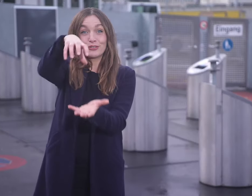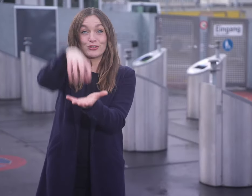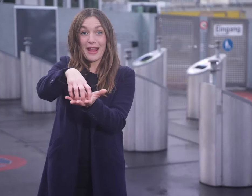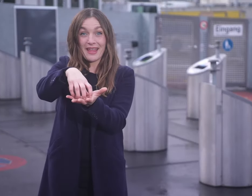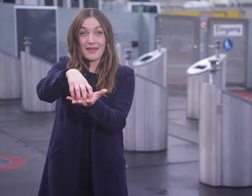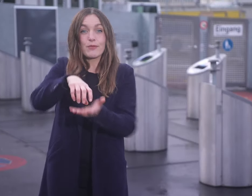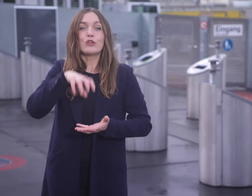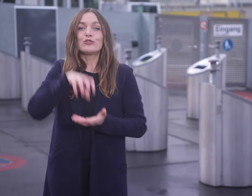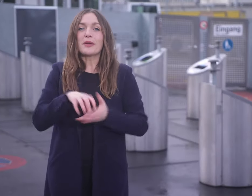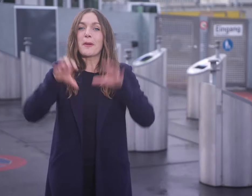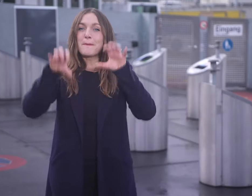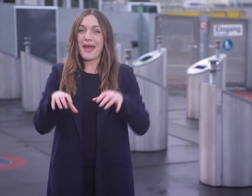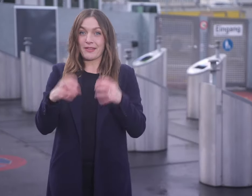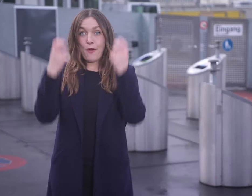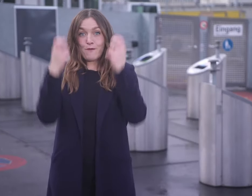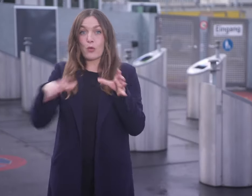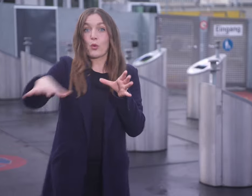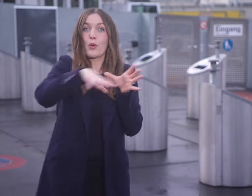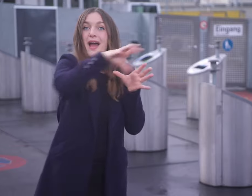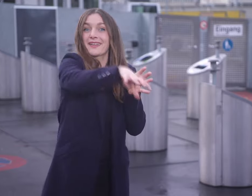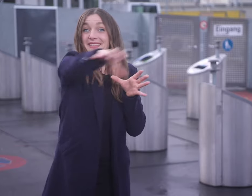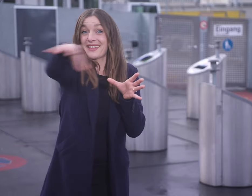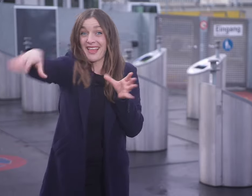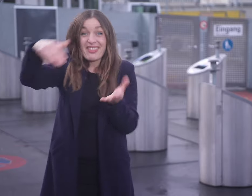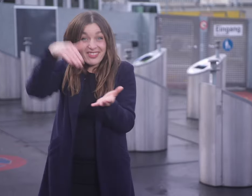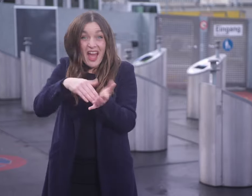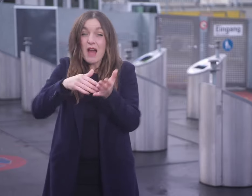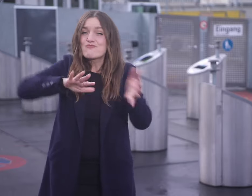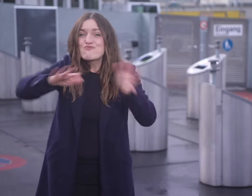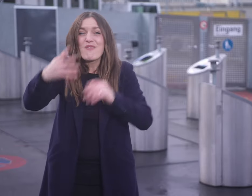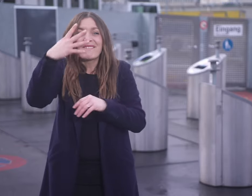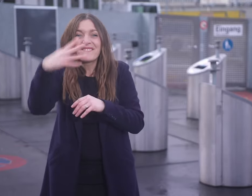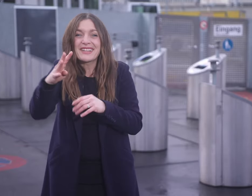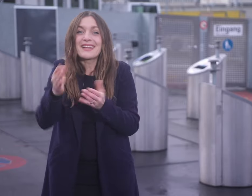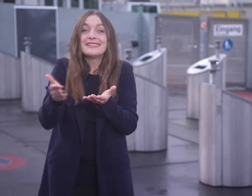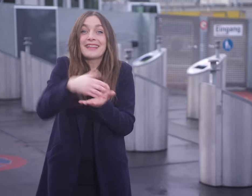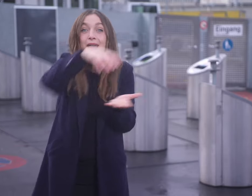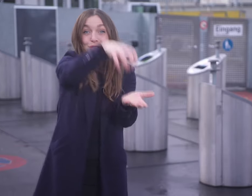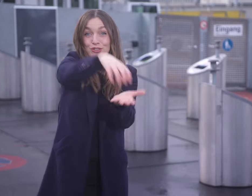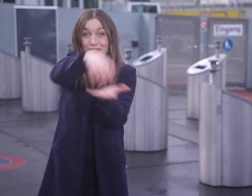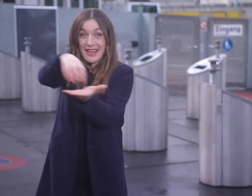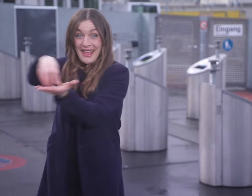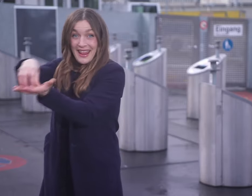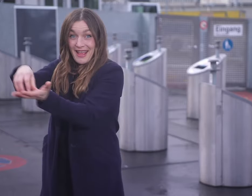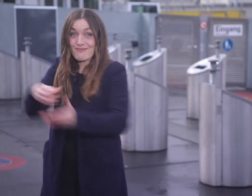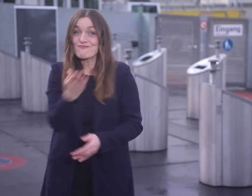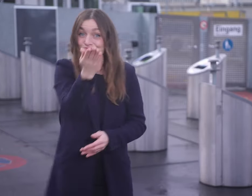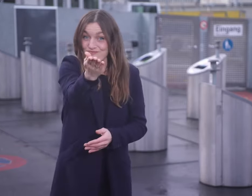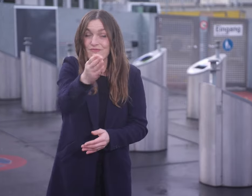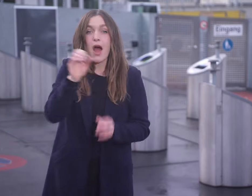Sammelstellen in den Quartieren Die Stadt Bern hat rund 40 Sammelstellen in den Quartieren. Dort können bestimmte